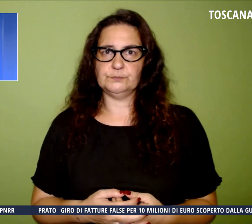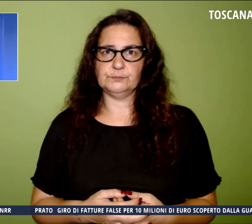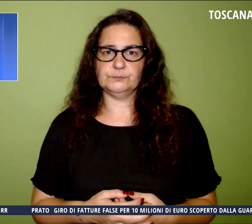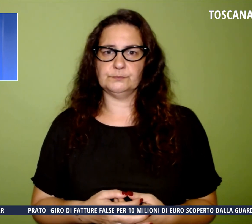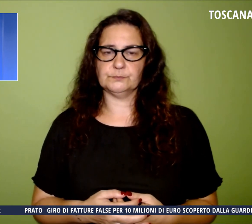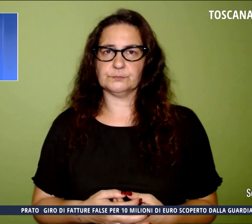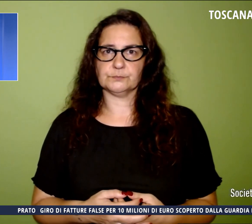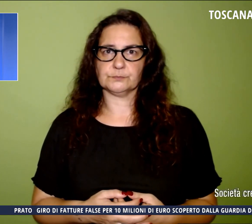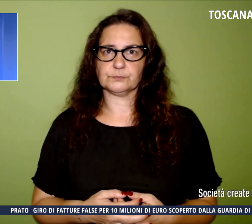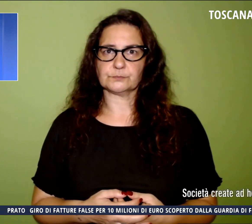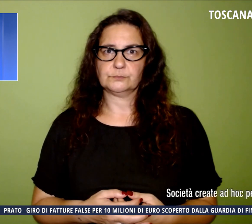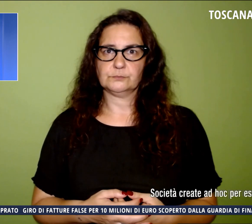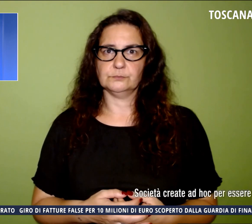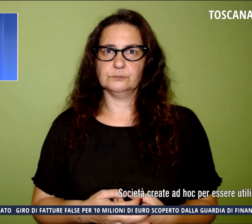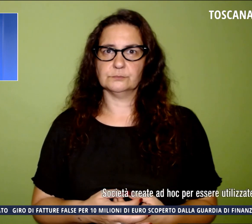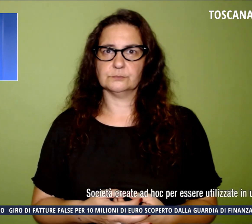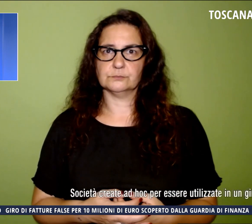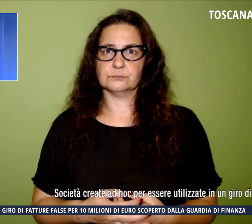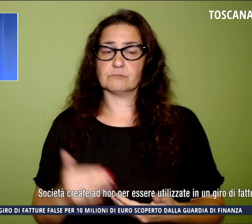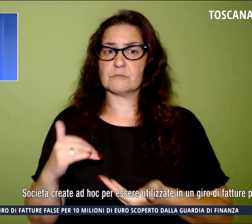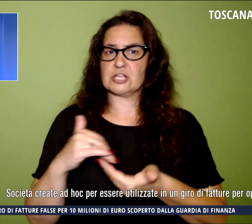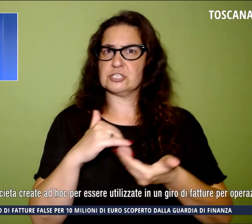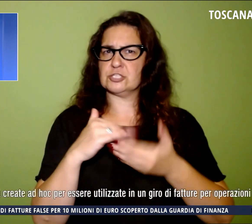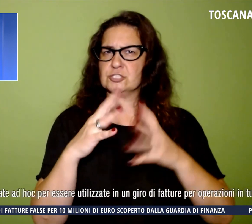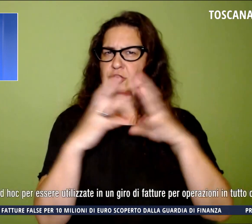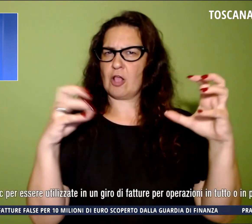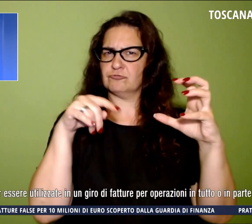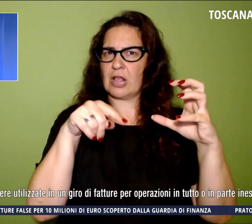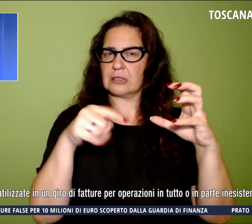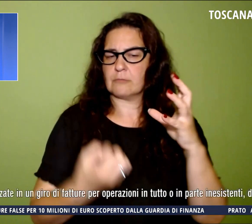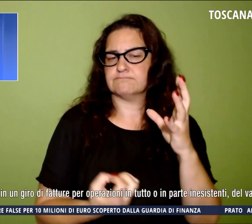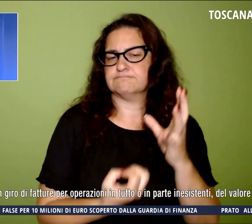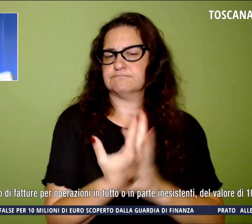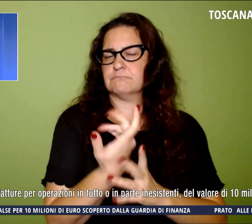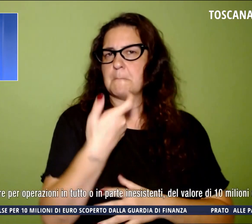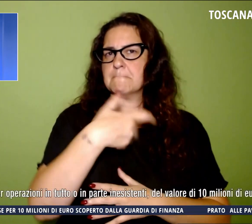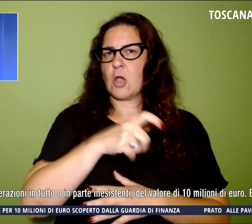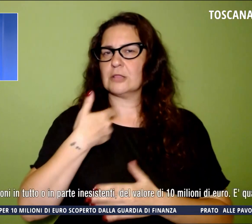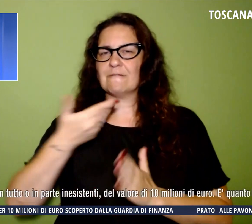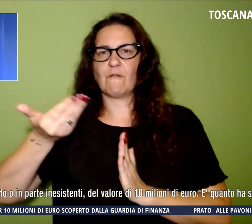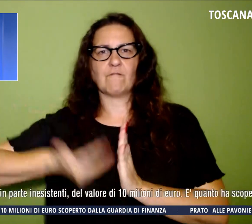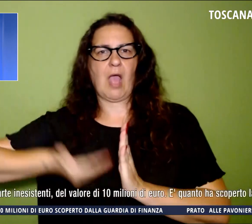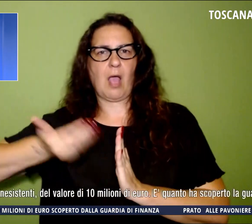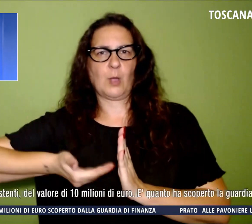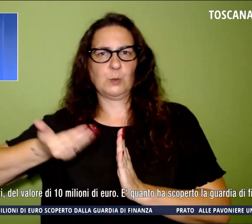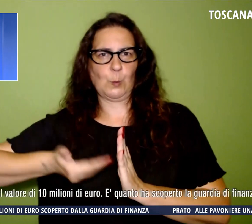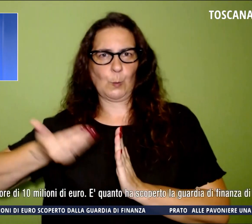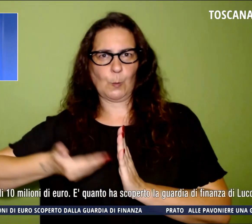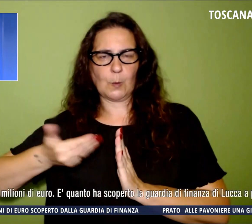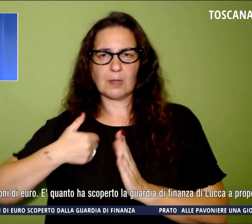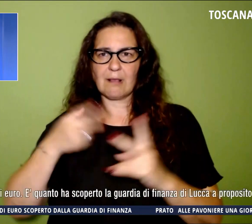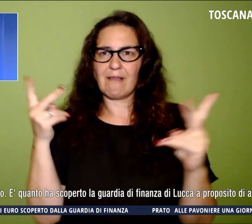Società create ad hoc per essere utilizzate in un giro di fatture per operazioni in tutto e in parte